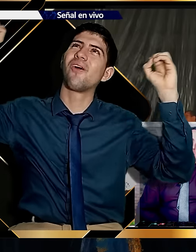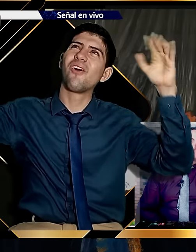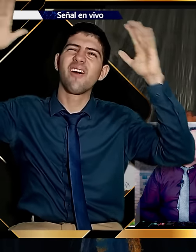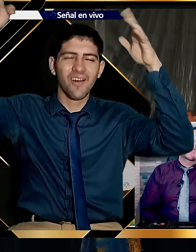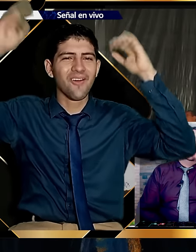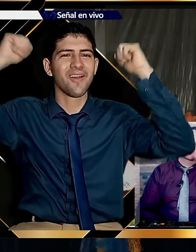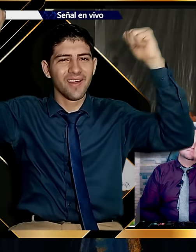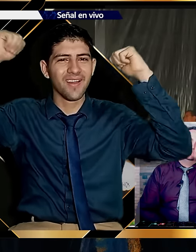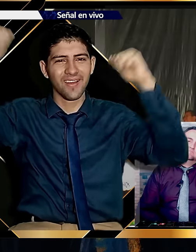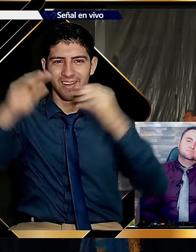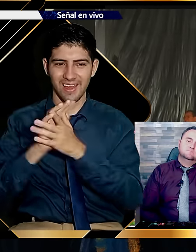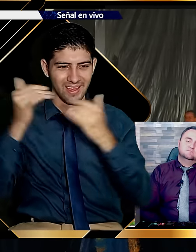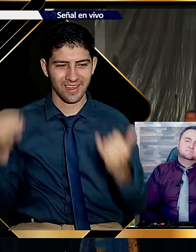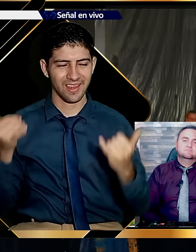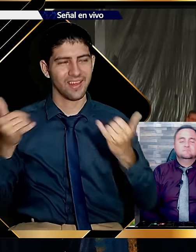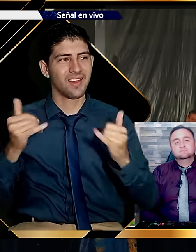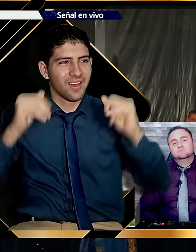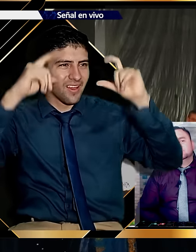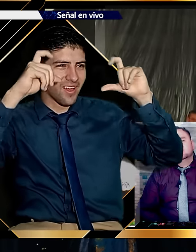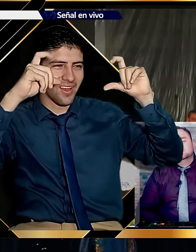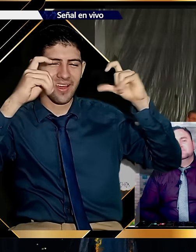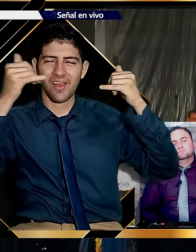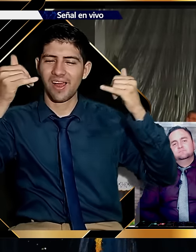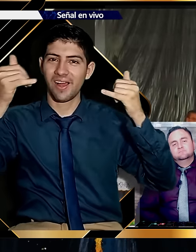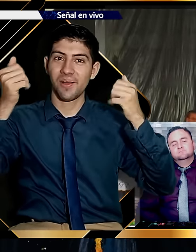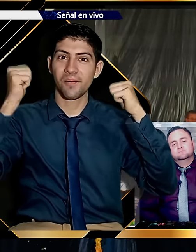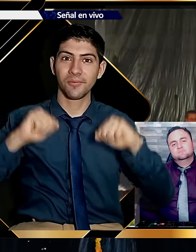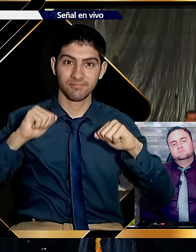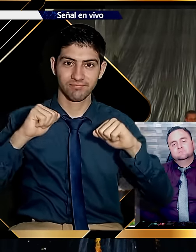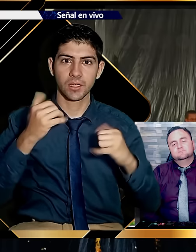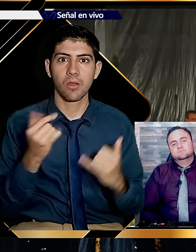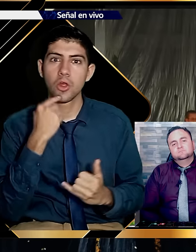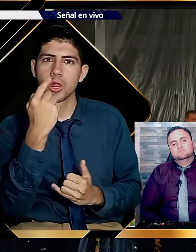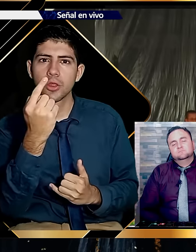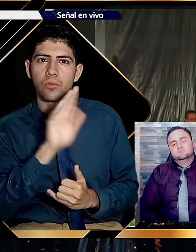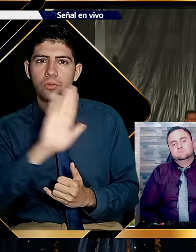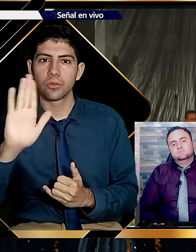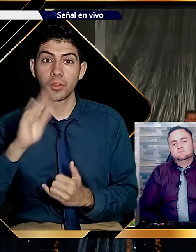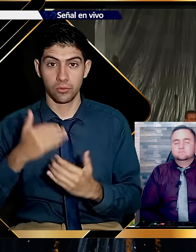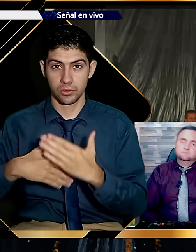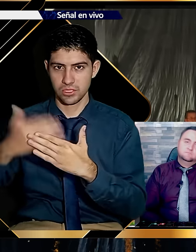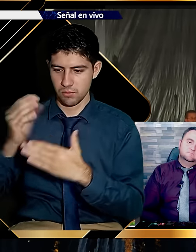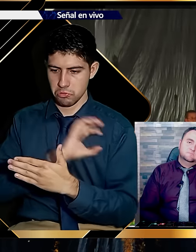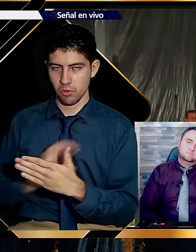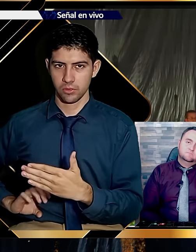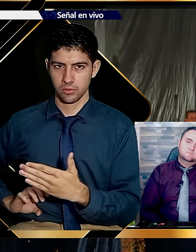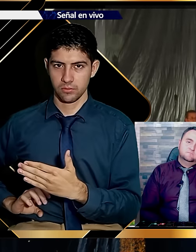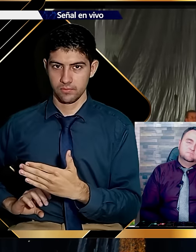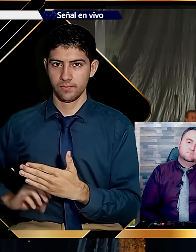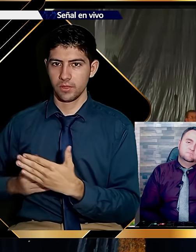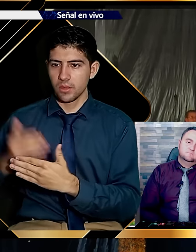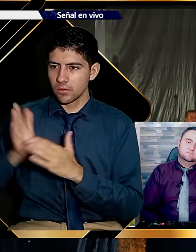alcancé. Y me tiré en plancha y cogí el hielo blanco. Y dije, aquí estoy para tomarme la foto. Y yo quiero decirles,